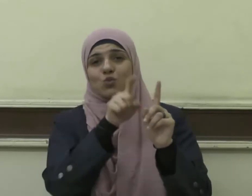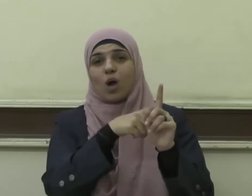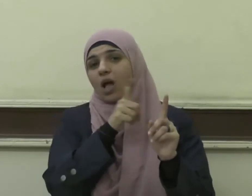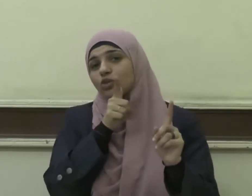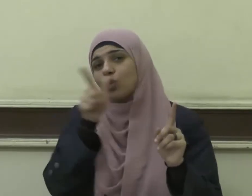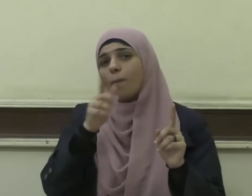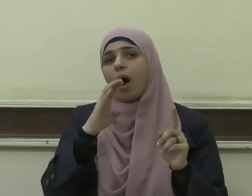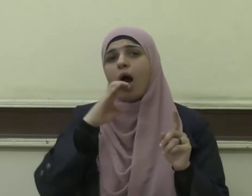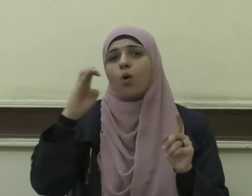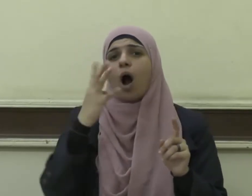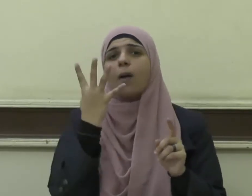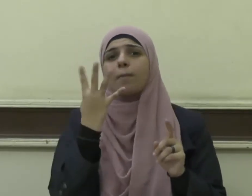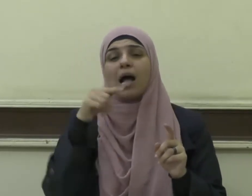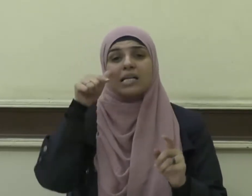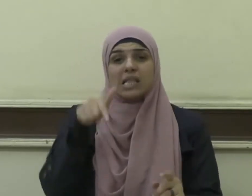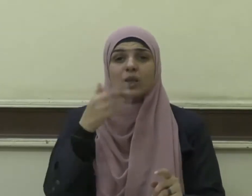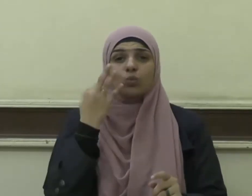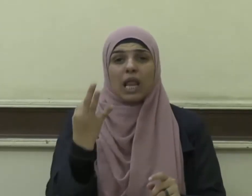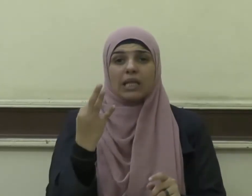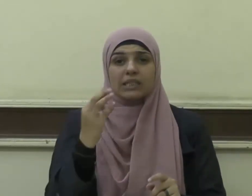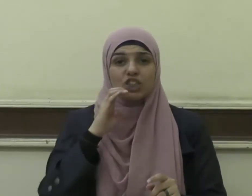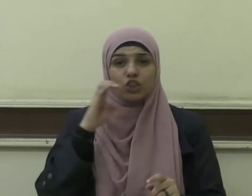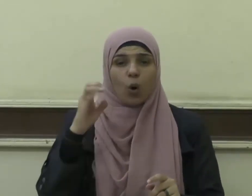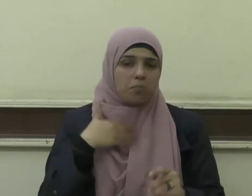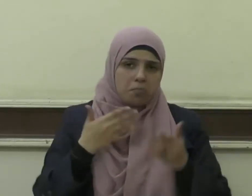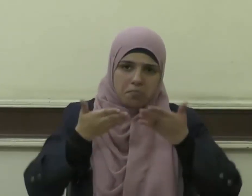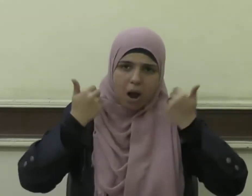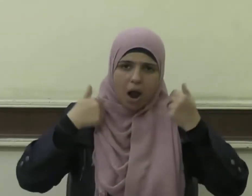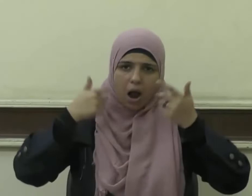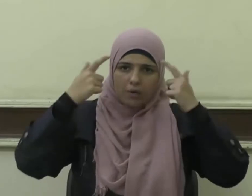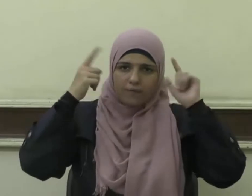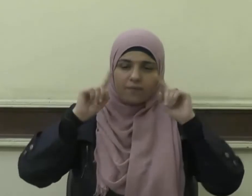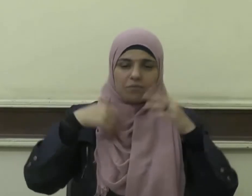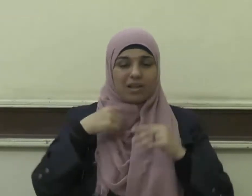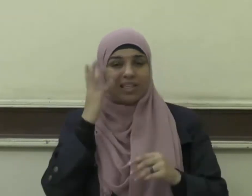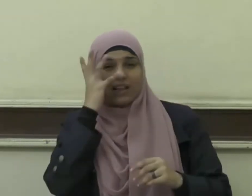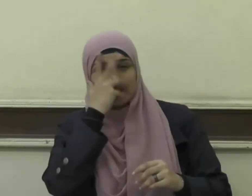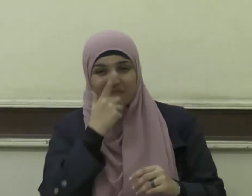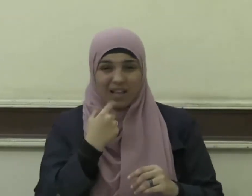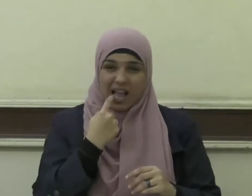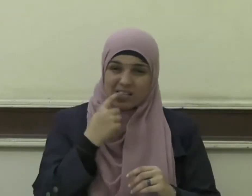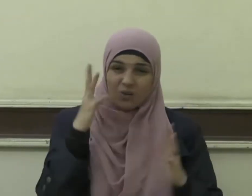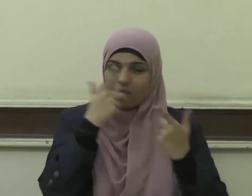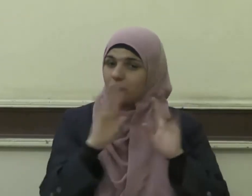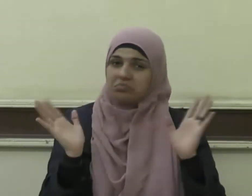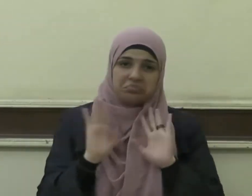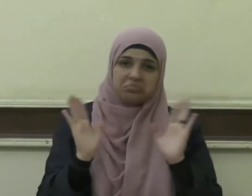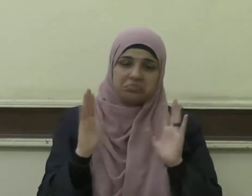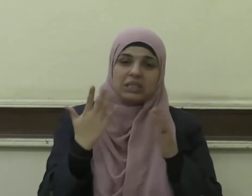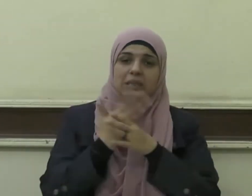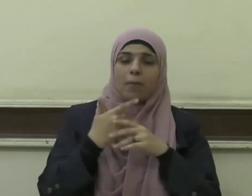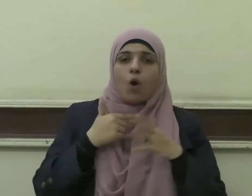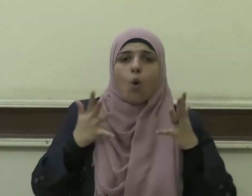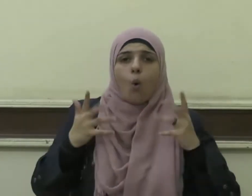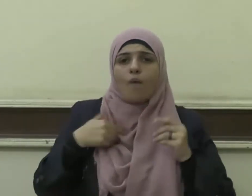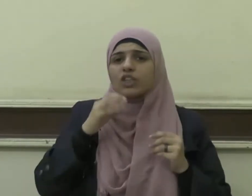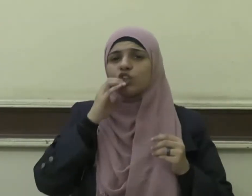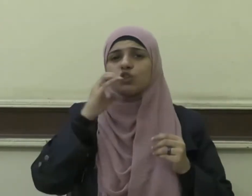وثلاثين منها لا أدري دون خجل أو تردد لأن لا أدري هي